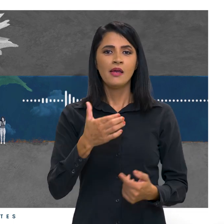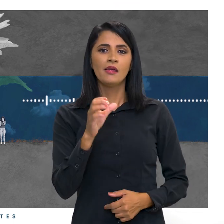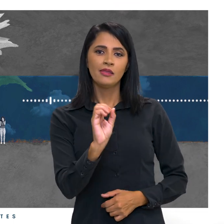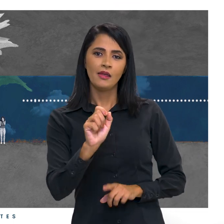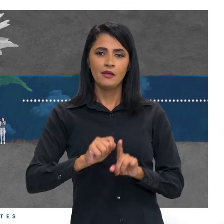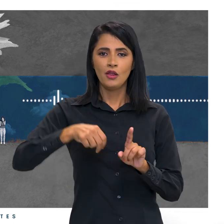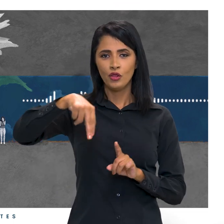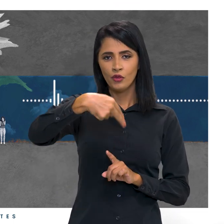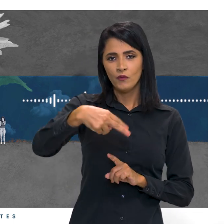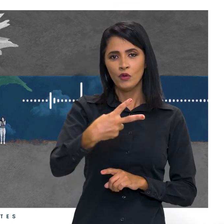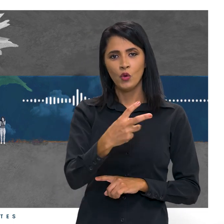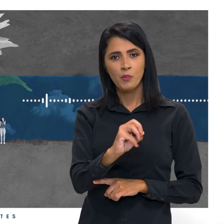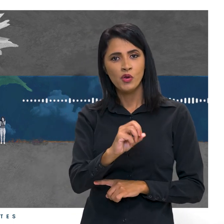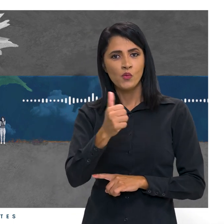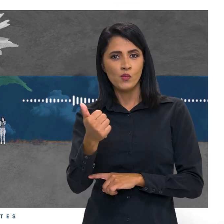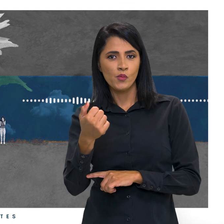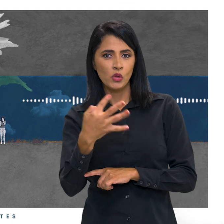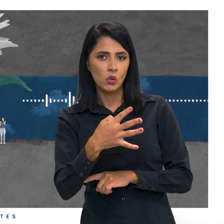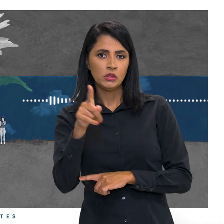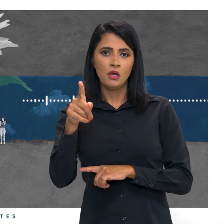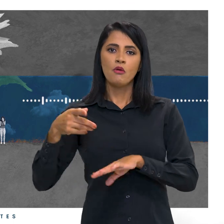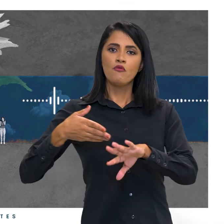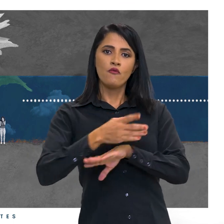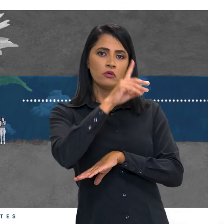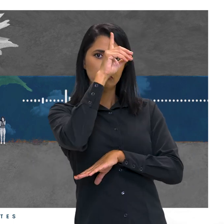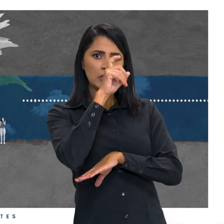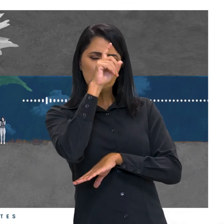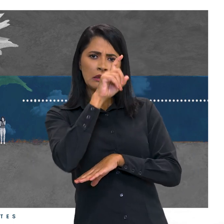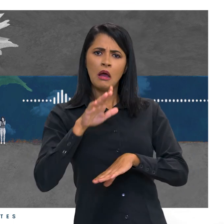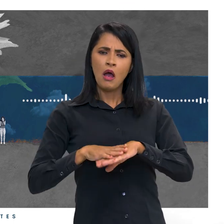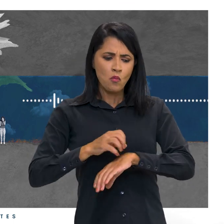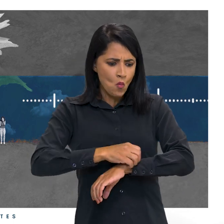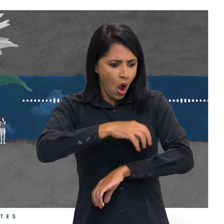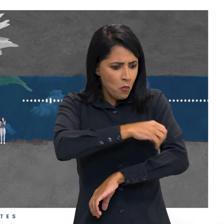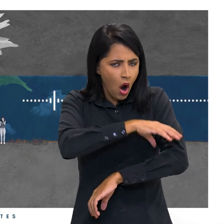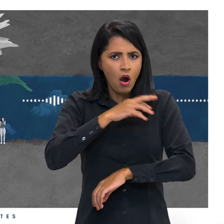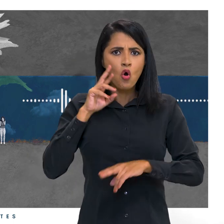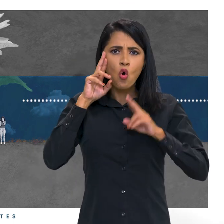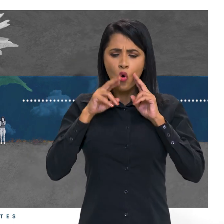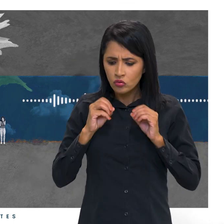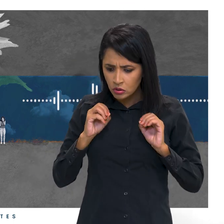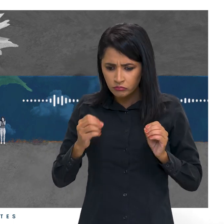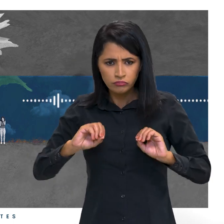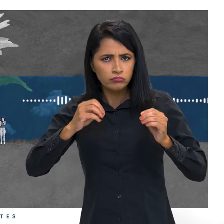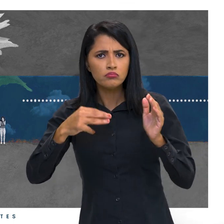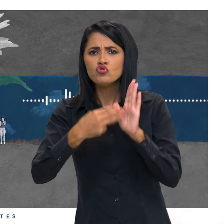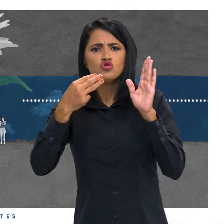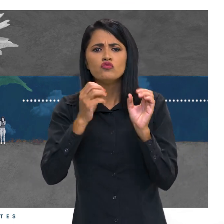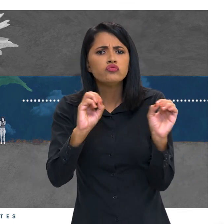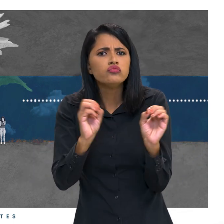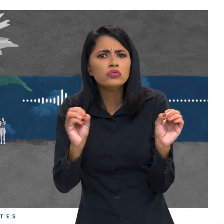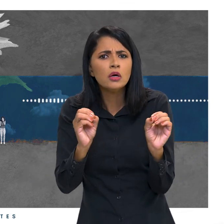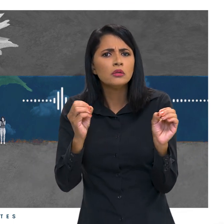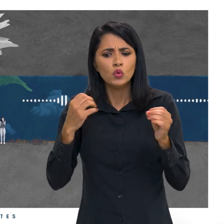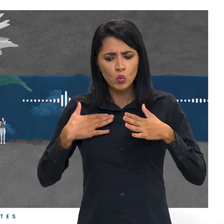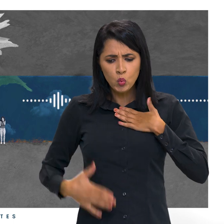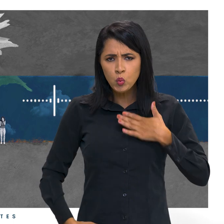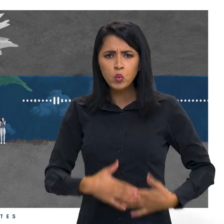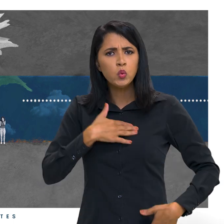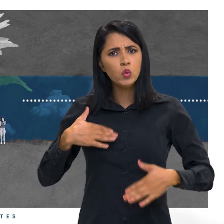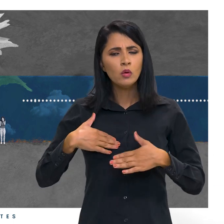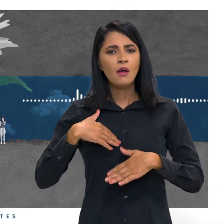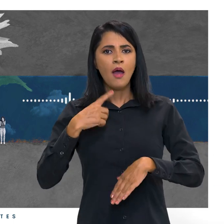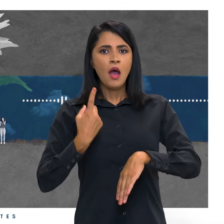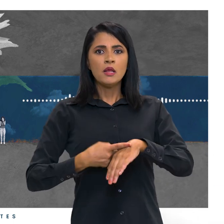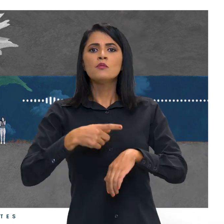2014, Marília foi internada após aparecer em manchas roxas sem razão aparente por todo o seu corpo. Foi bem nessa